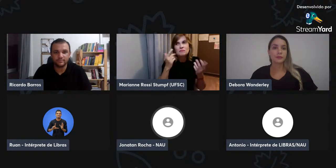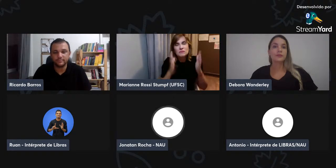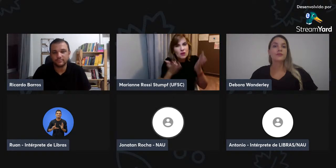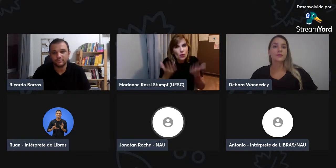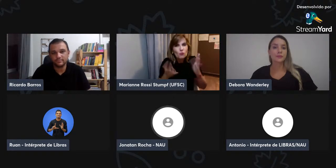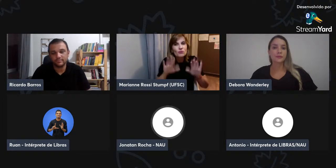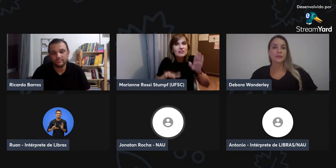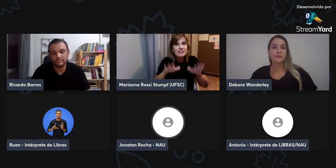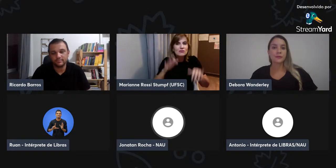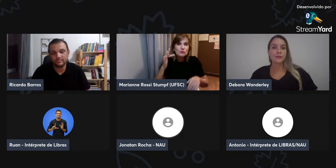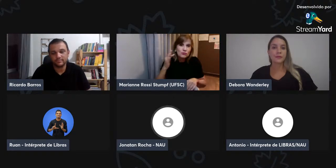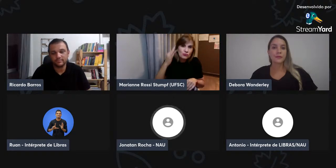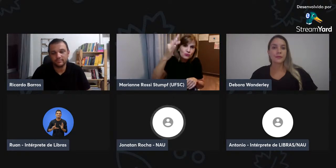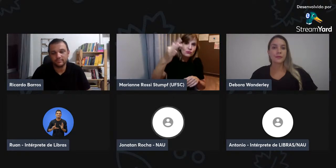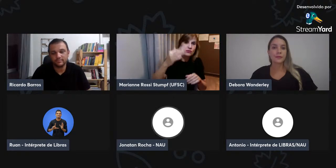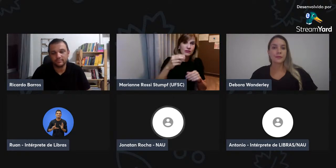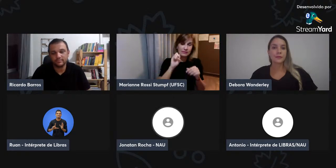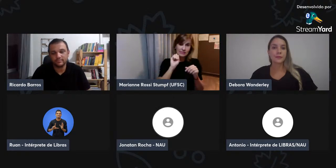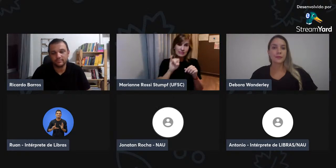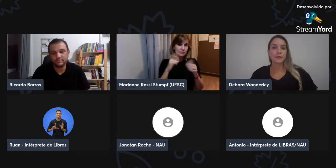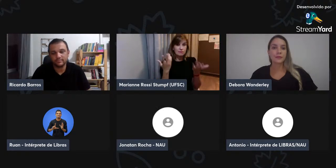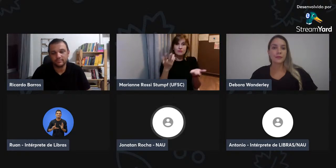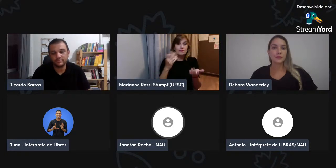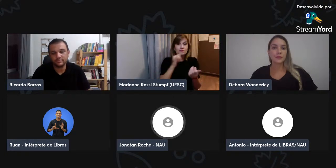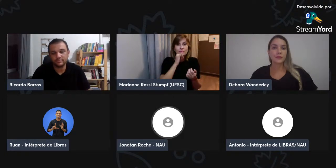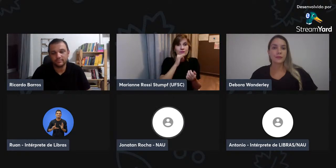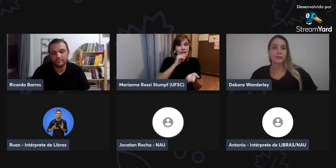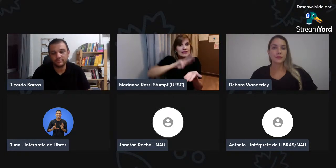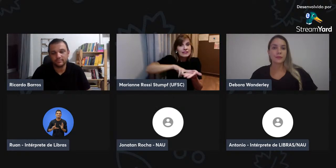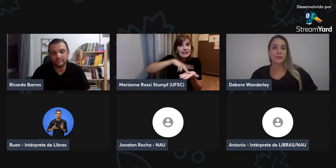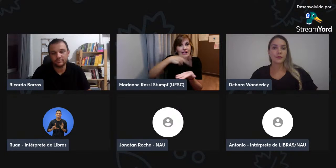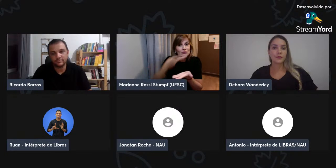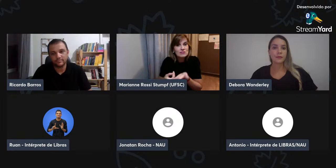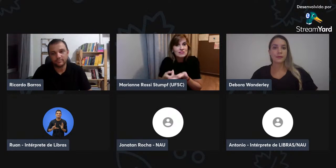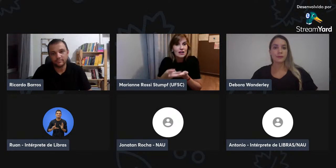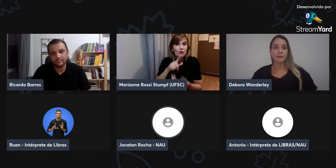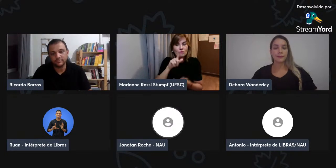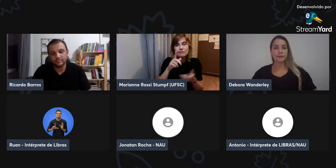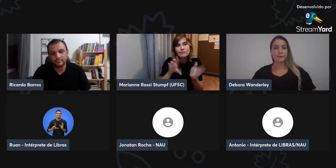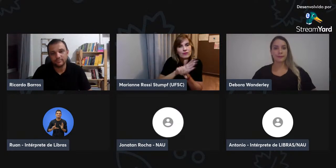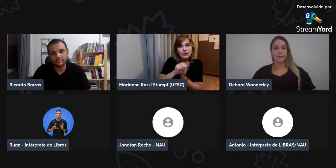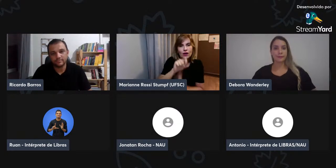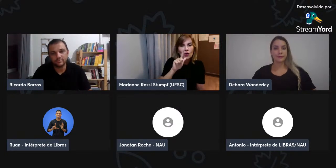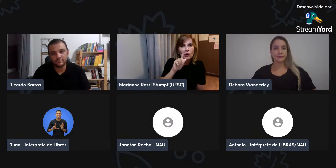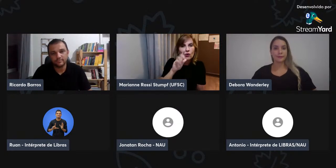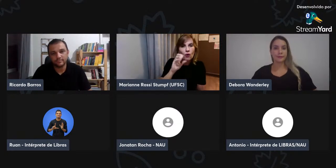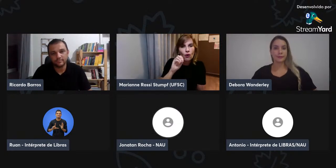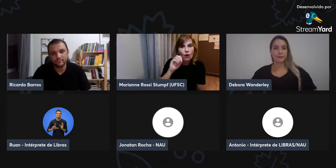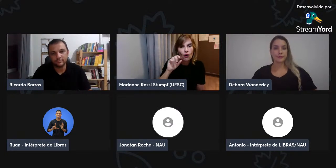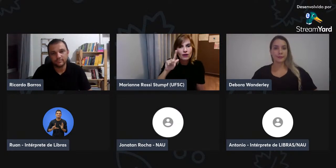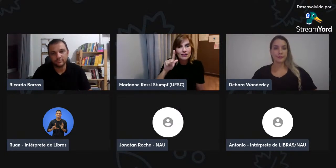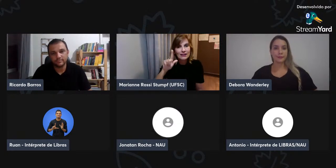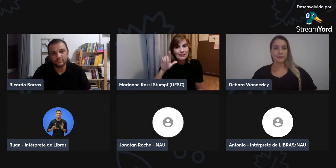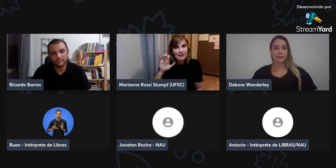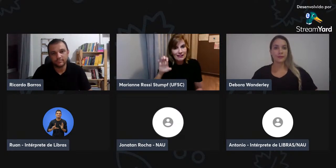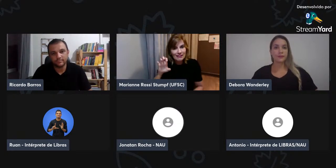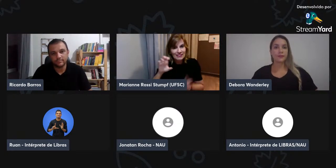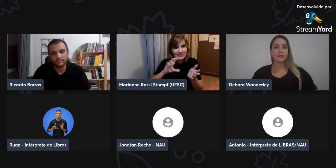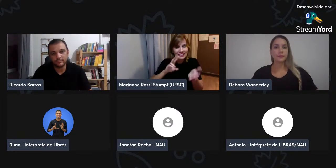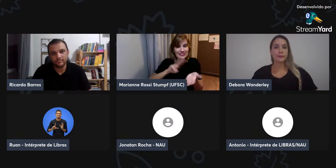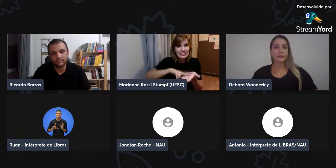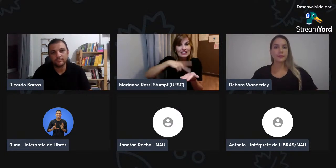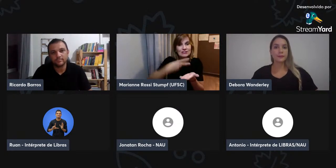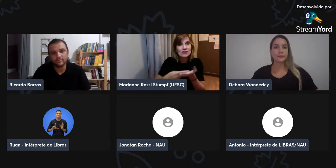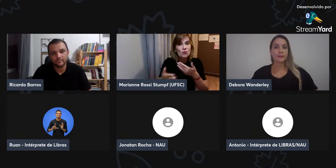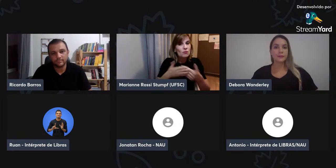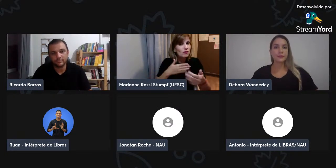ser usada ainda mais, com o uso da tecnologia, por exemplo, no futuro, se, por exemplo, o trabalho de tradução, né,